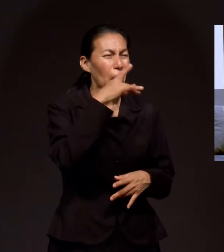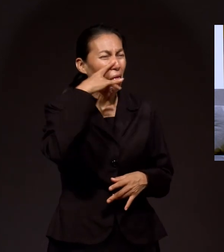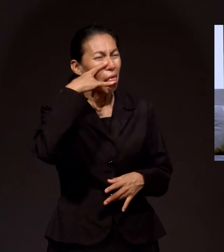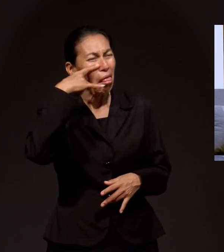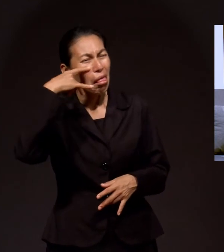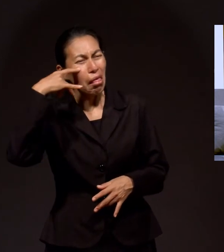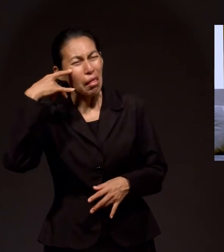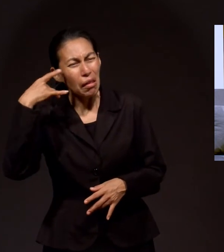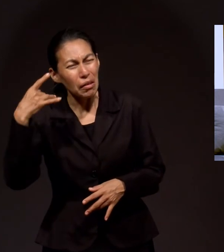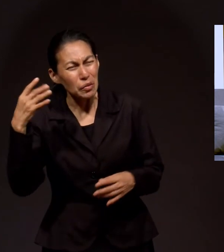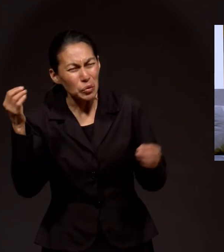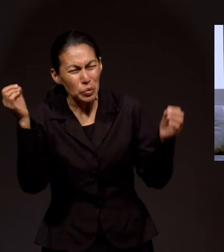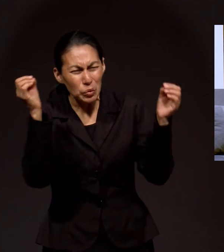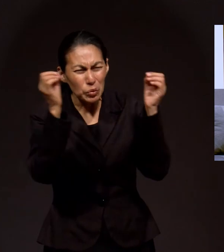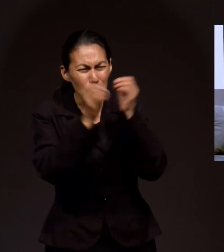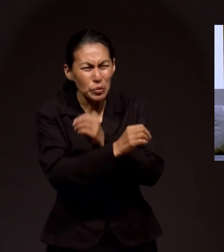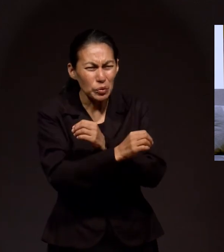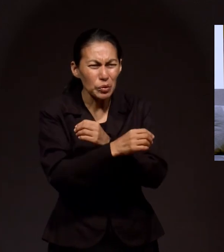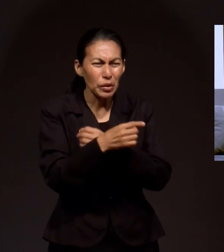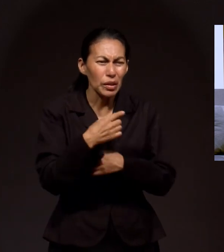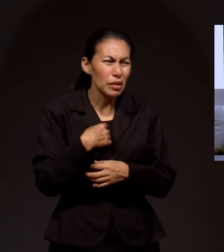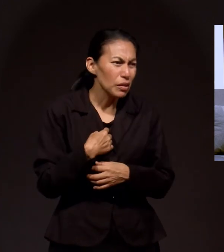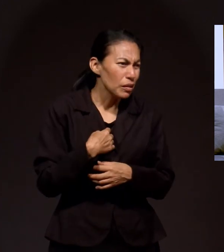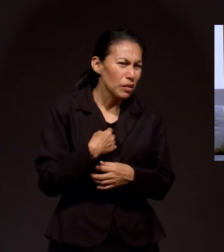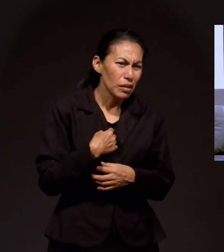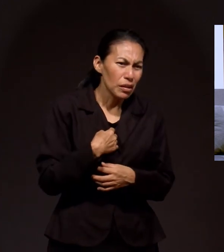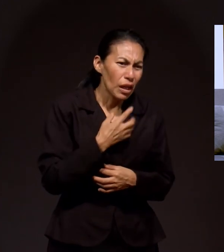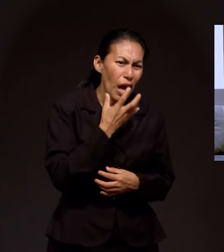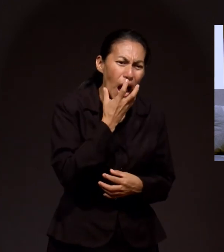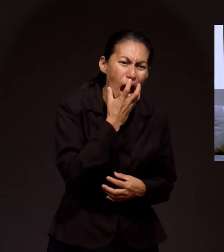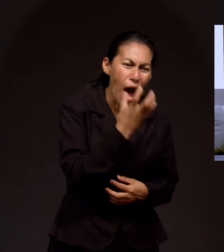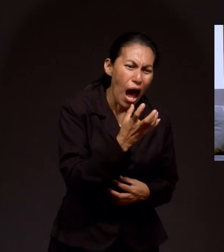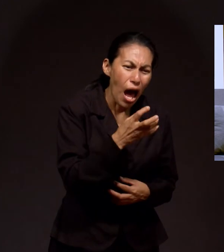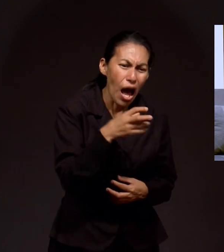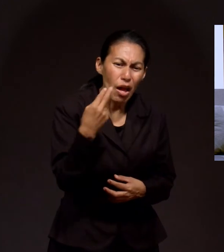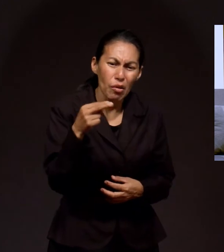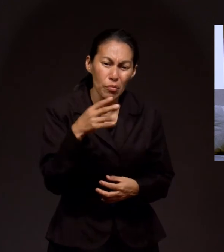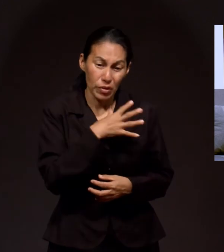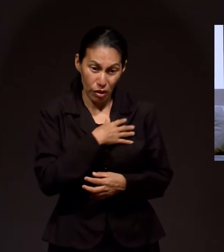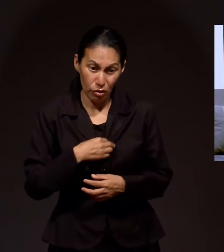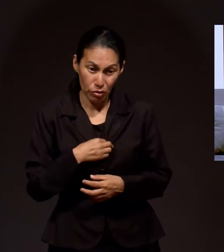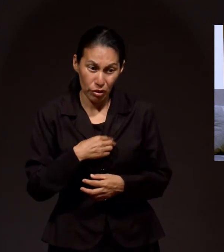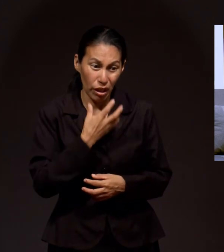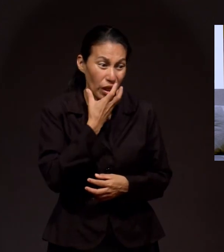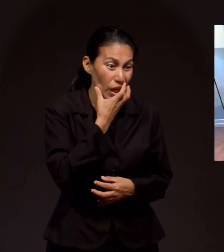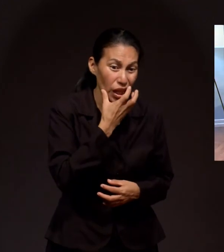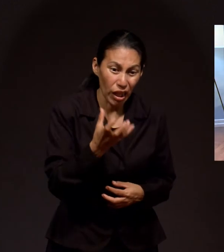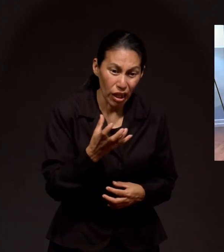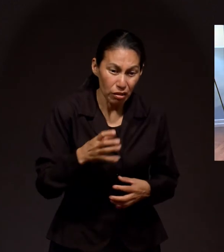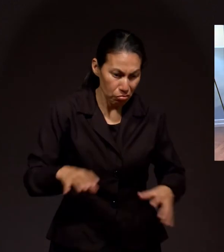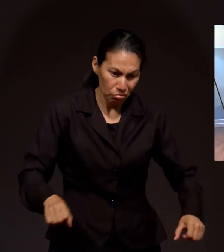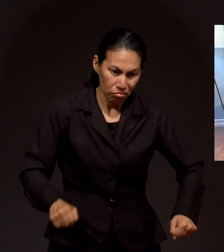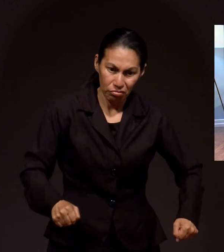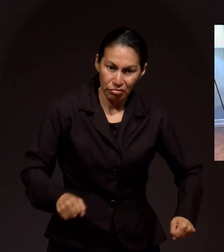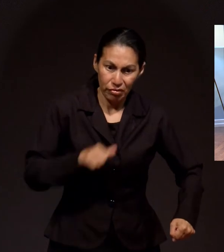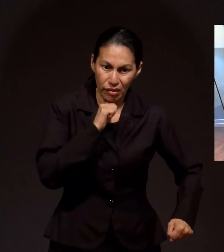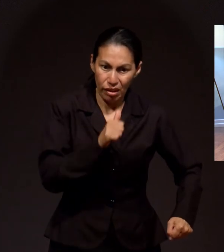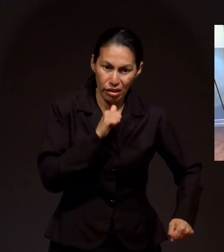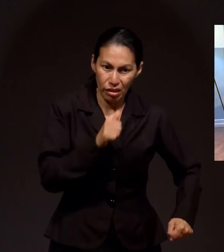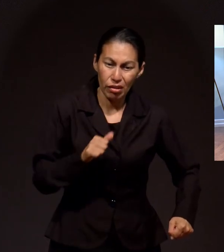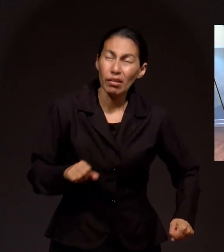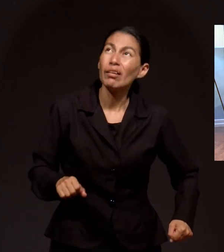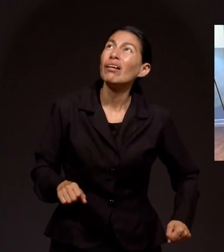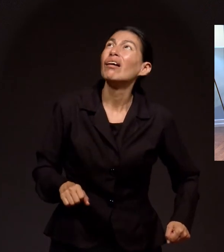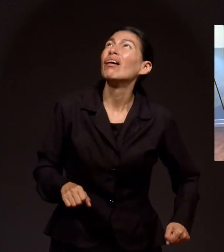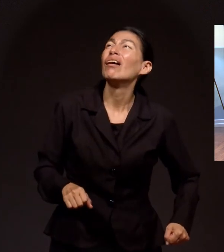nada, totalmente oscuro. La primera reacción mía fue empezar a gritar los nombres de mis hijos, porque ya no los tenía en mis manos.